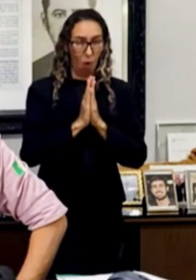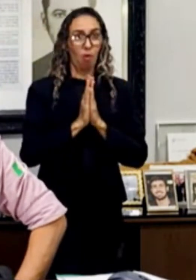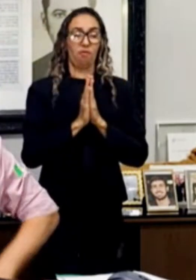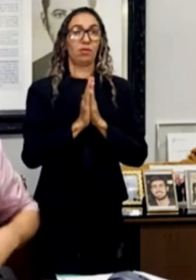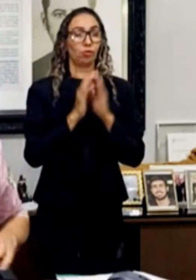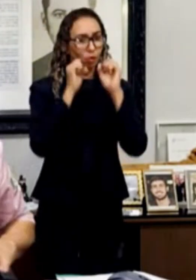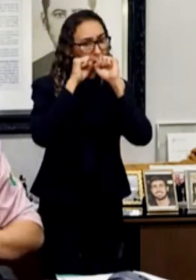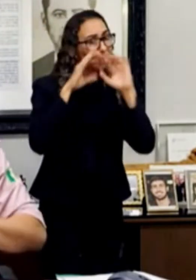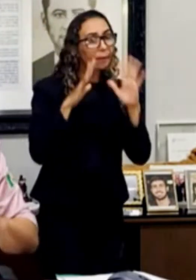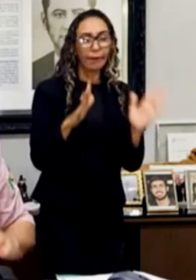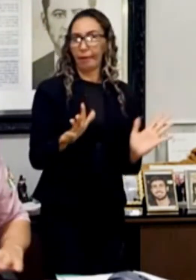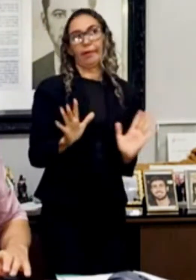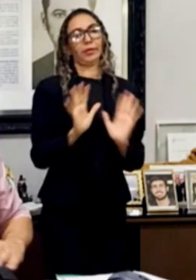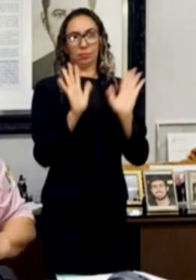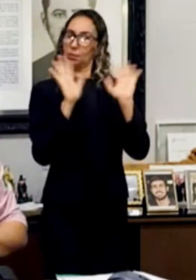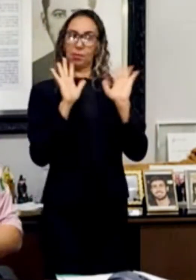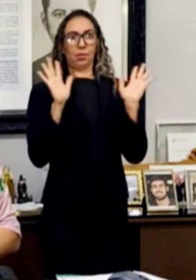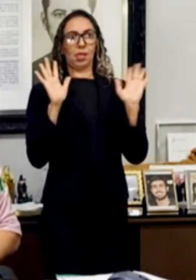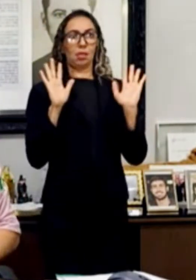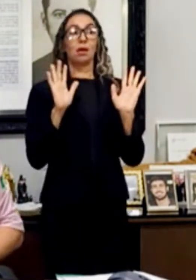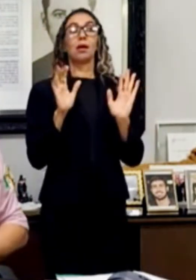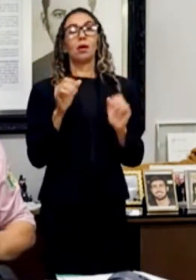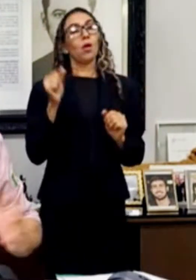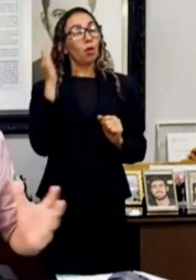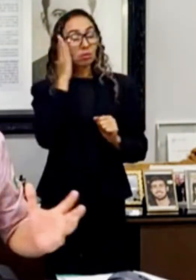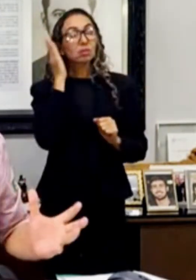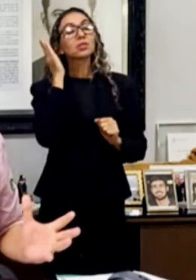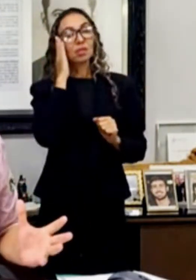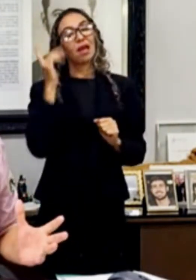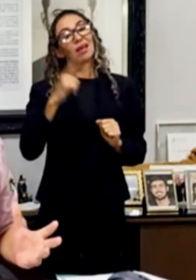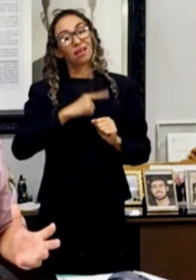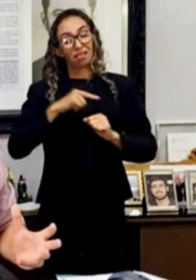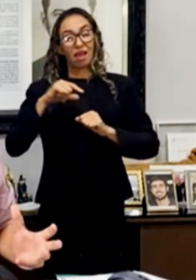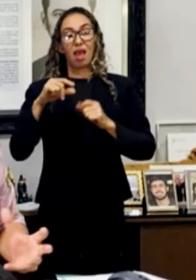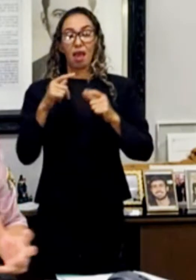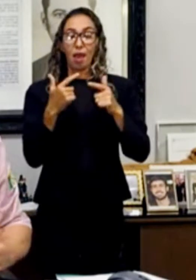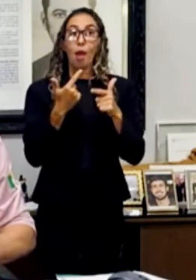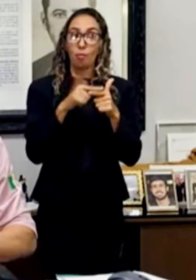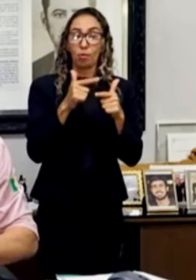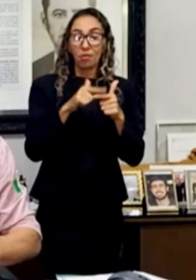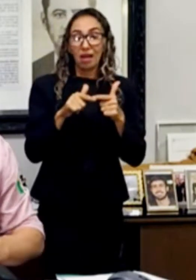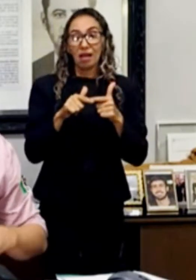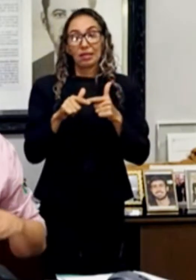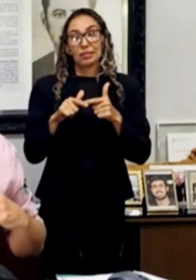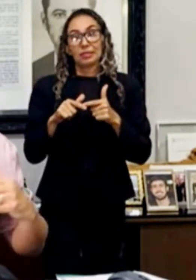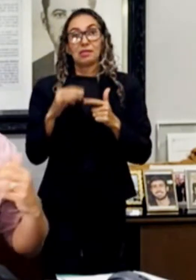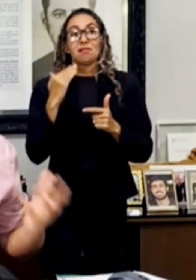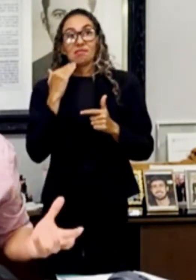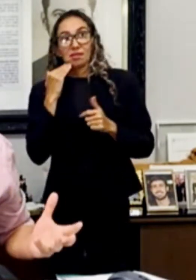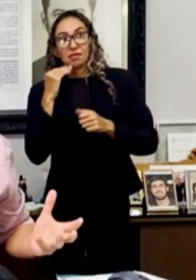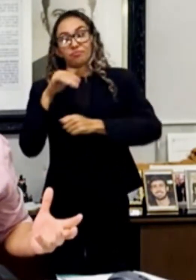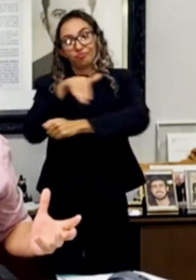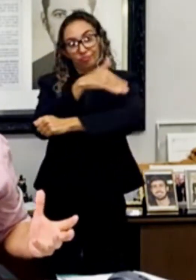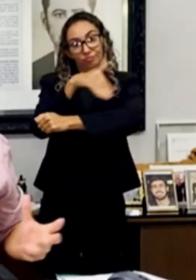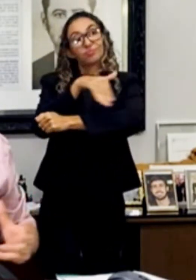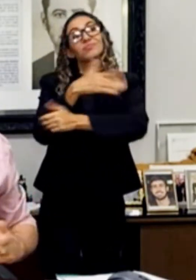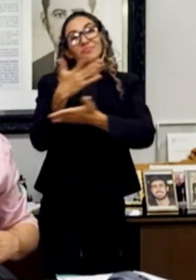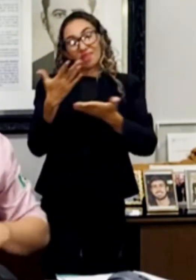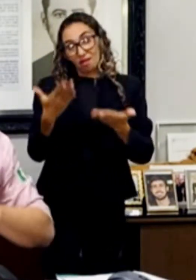buraco, tá pra eu, estou, a gente discute todo dia isso. Cuiabá, infelizmente, tem uma malha viária antiga,